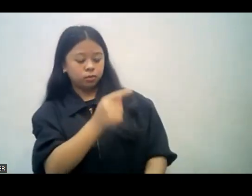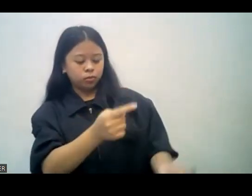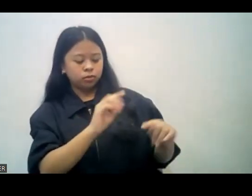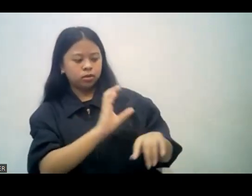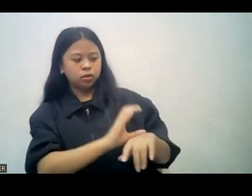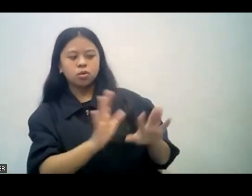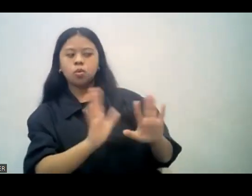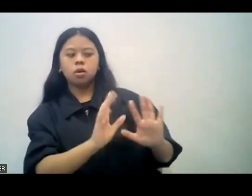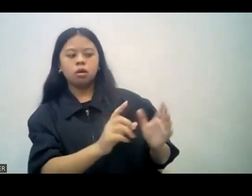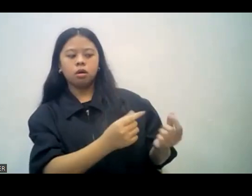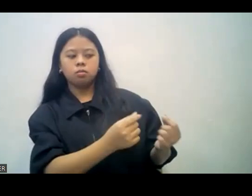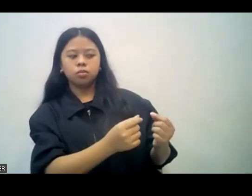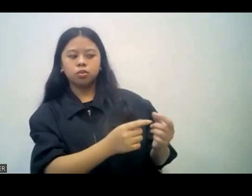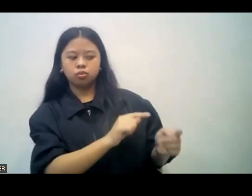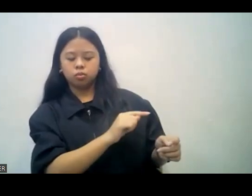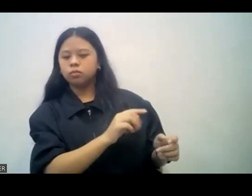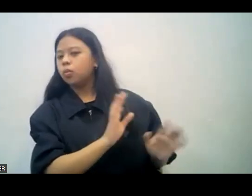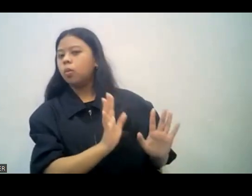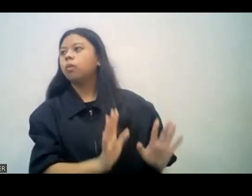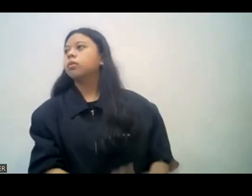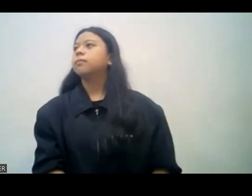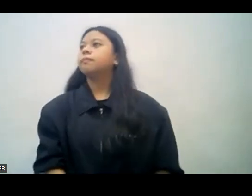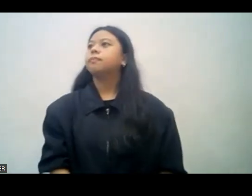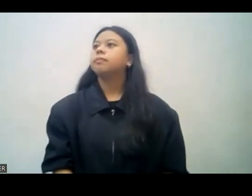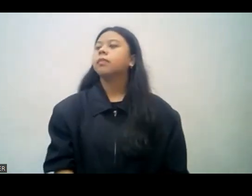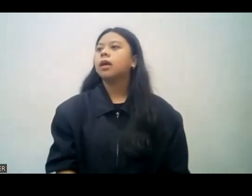Kaya, sister, kapag darating ka sa church, dapat ganito yung gawin mo.